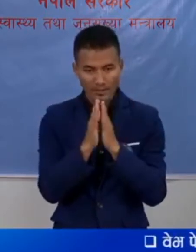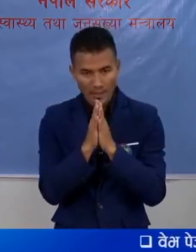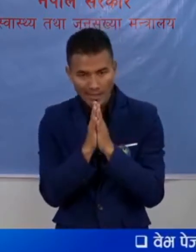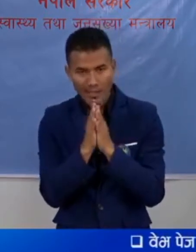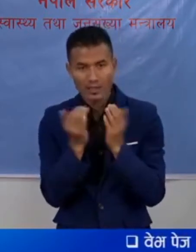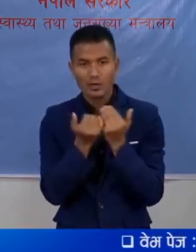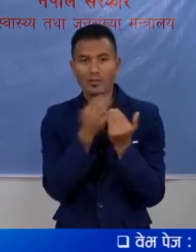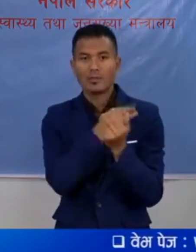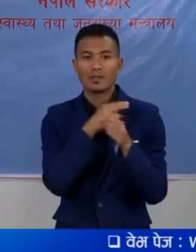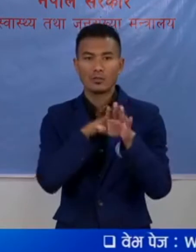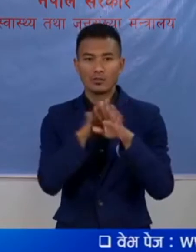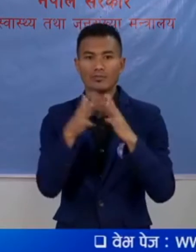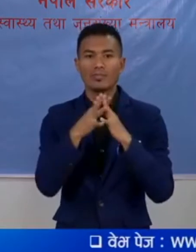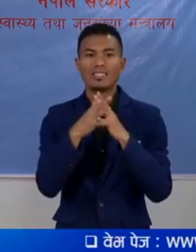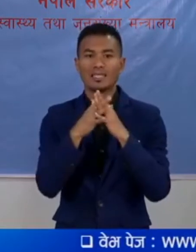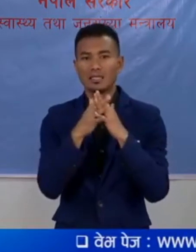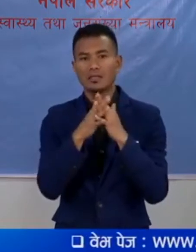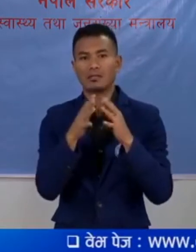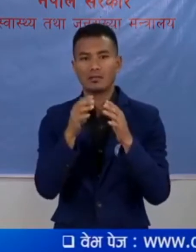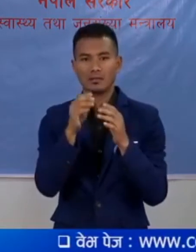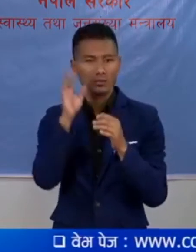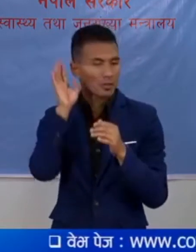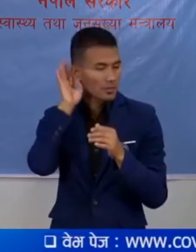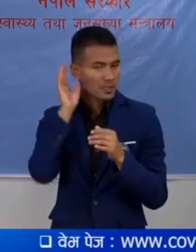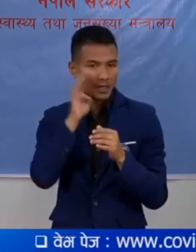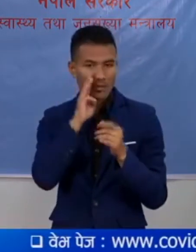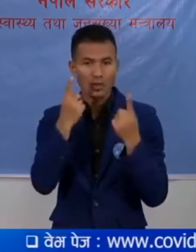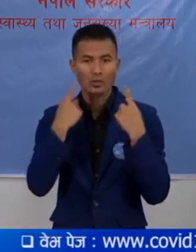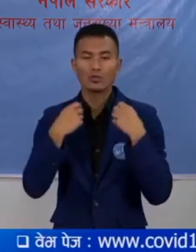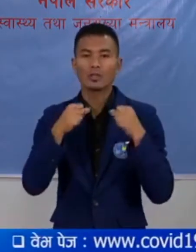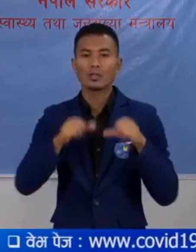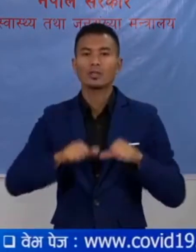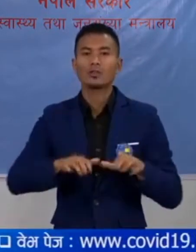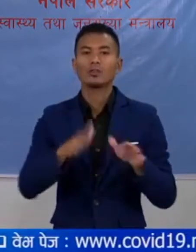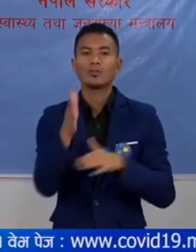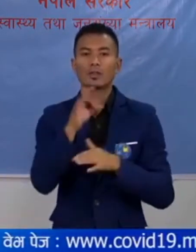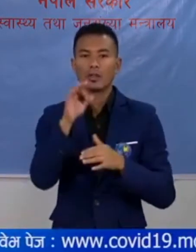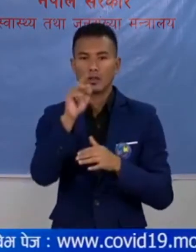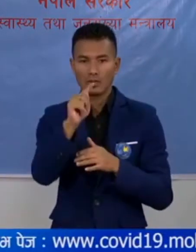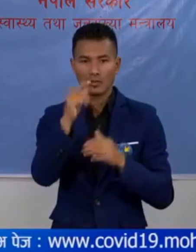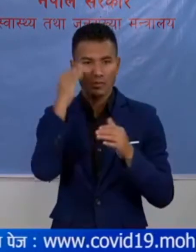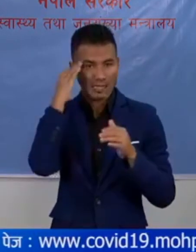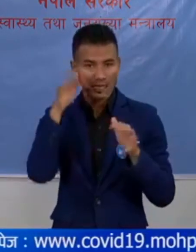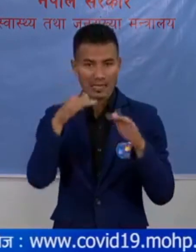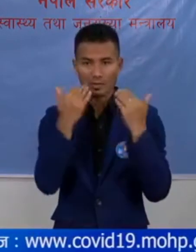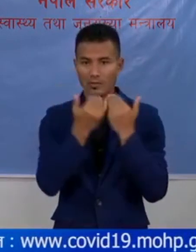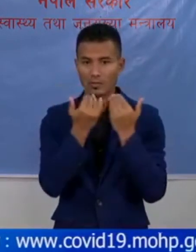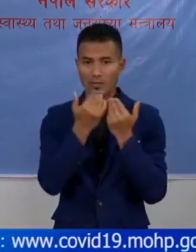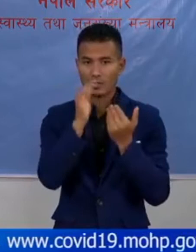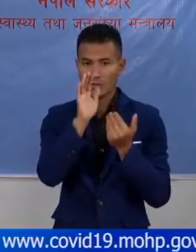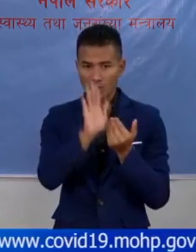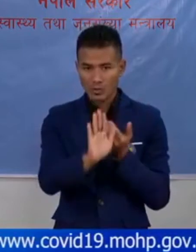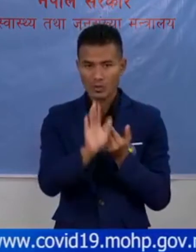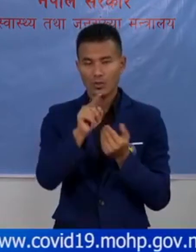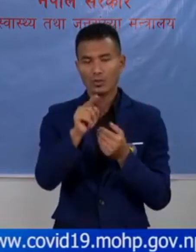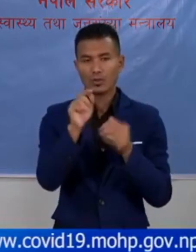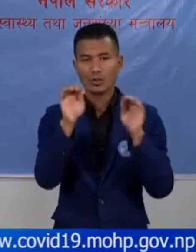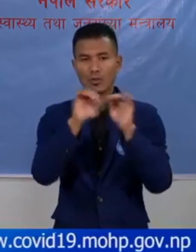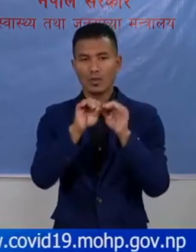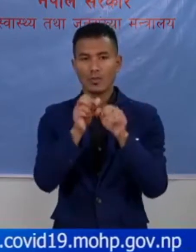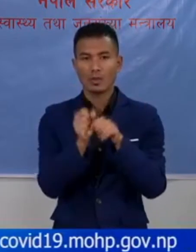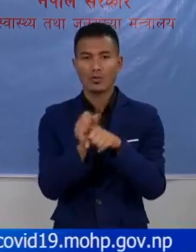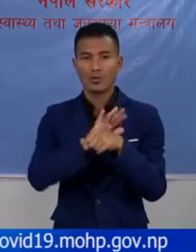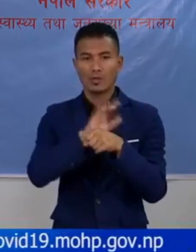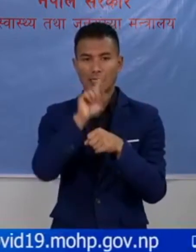मानी सरुको भीरवाड उने को समाचार प्रति स्वास्ते तथा जन्संख्या मंत्रालाई को द्याना कर्शन बयको छा एस संबंदमा कोविट